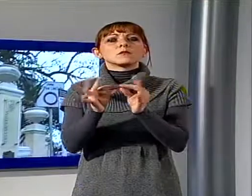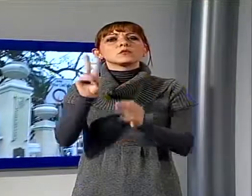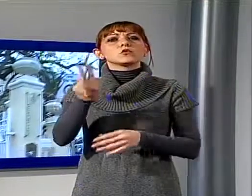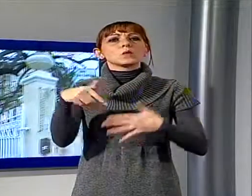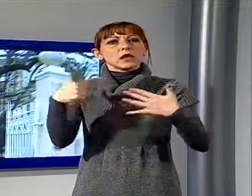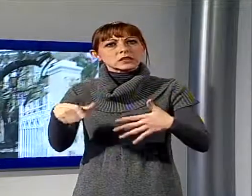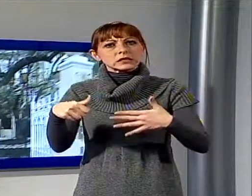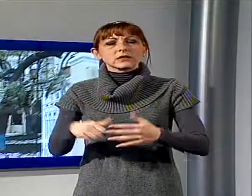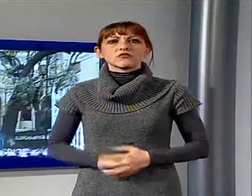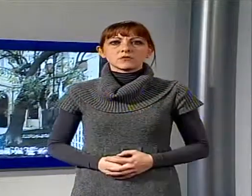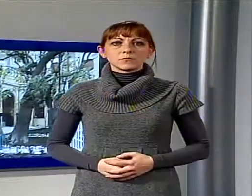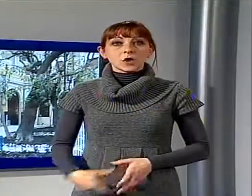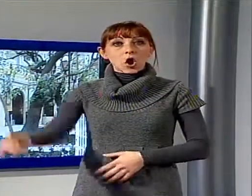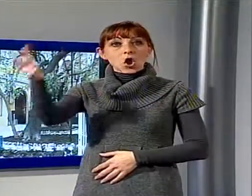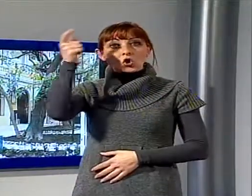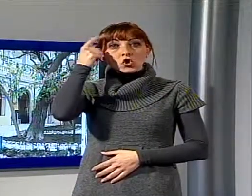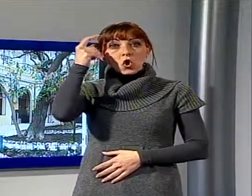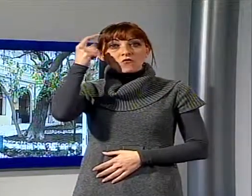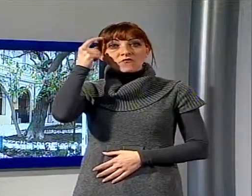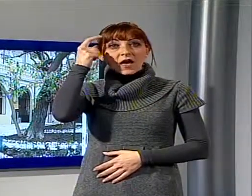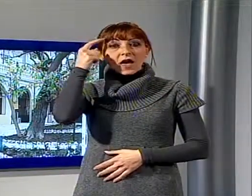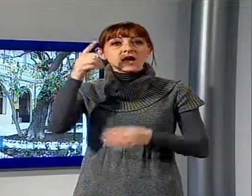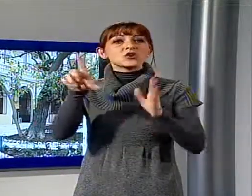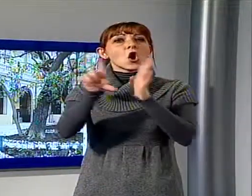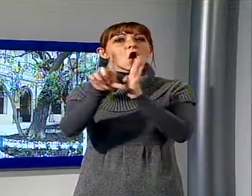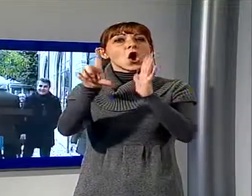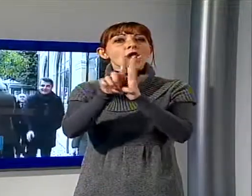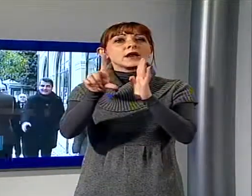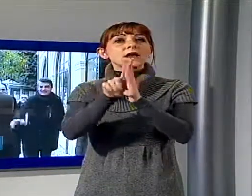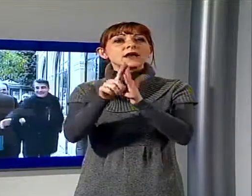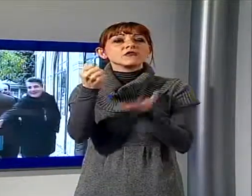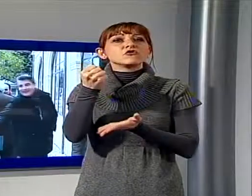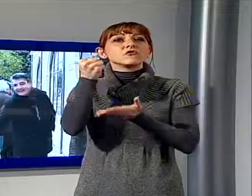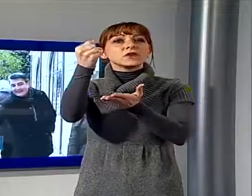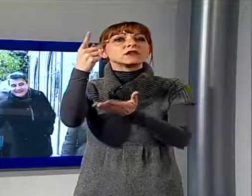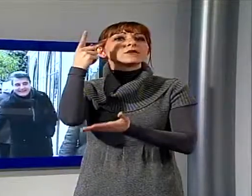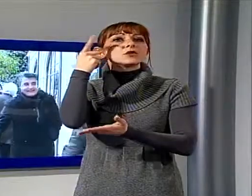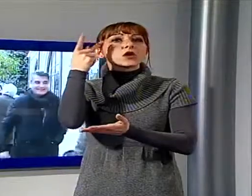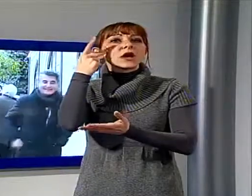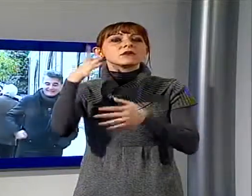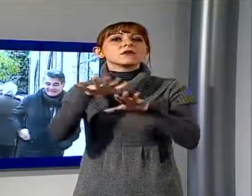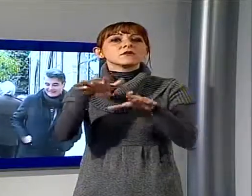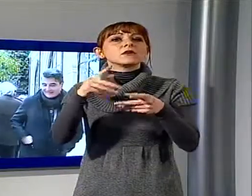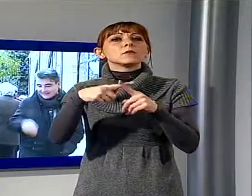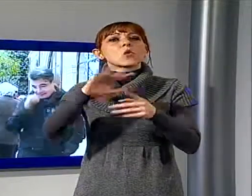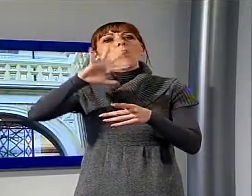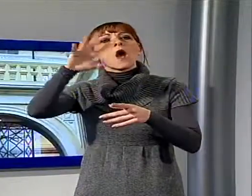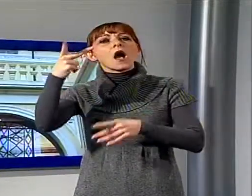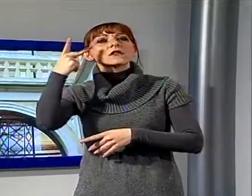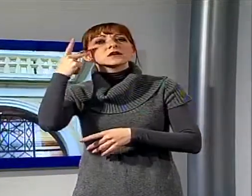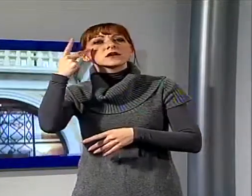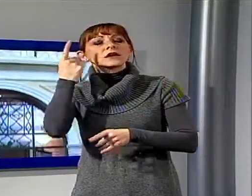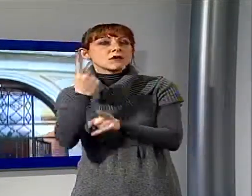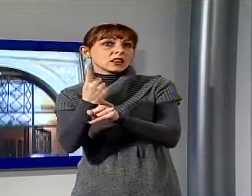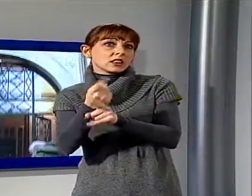Il governo predisporrà la legge per il finanziamento del carnevale di Biereggio e degli altri carnevali italiani e i